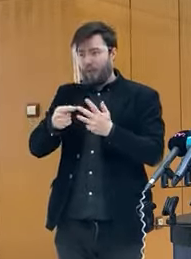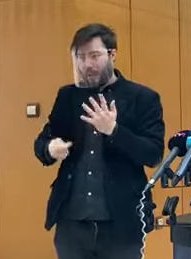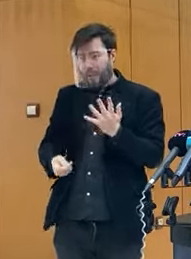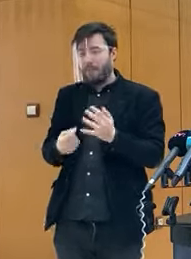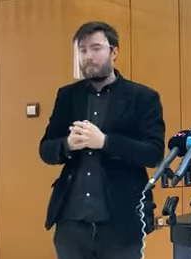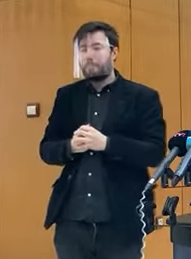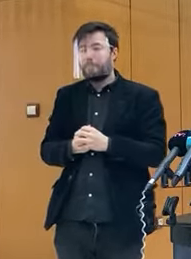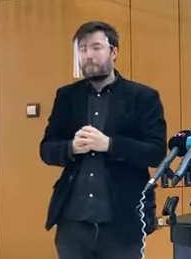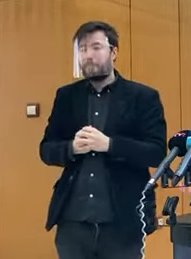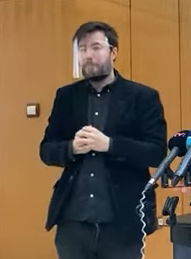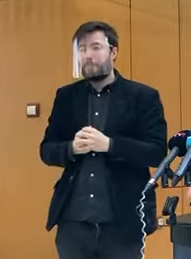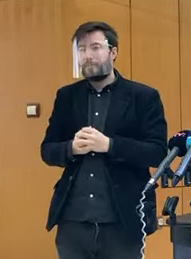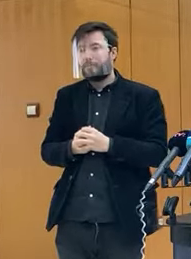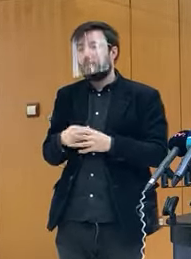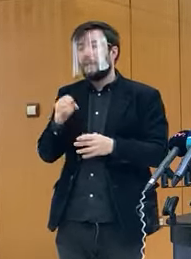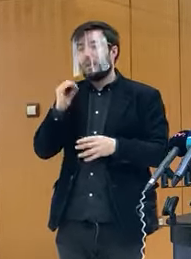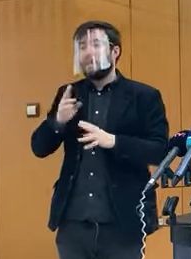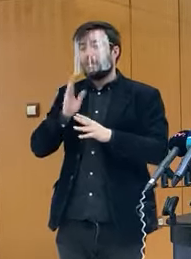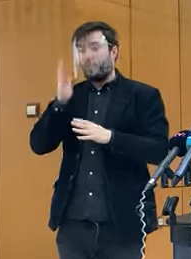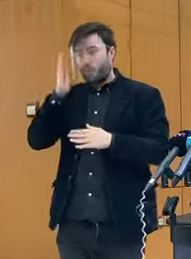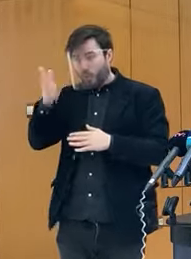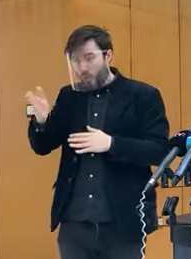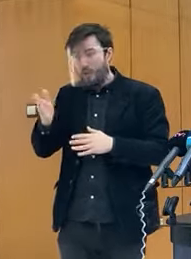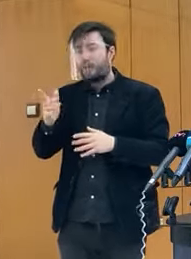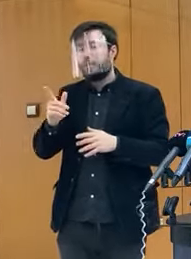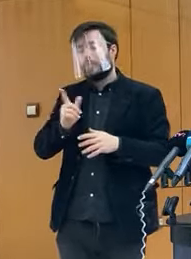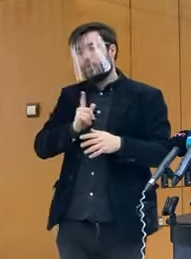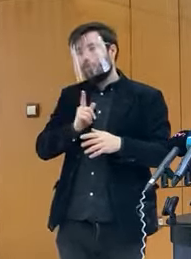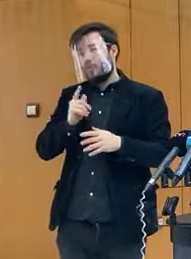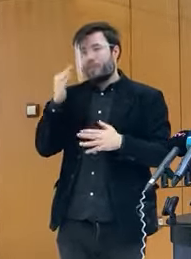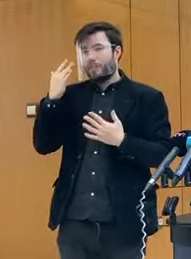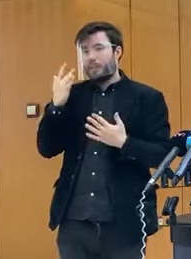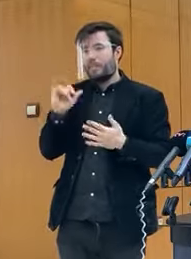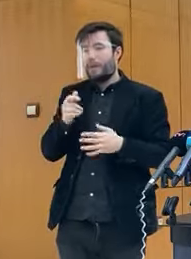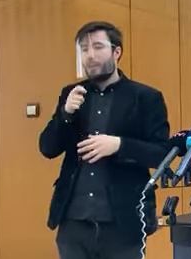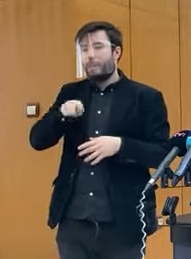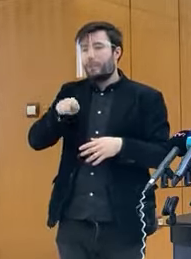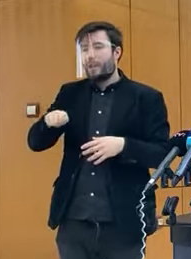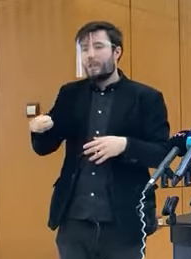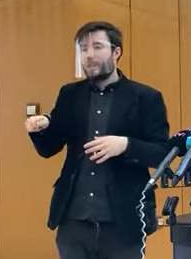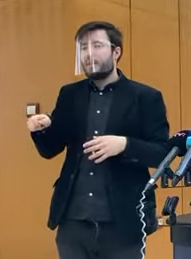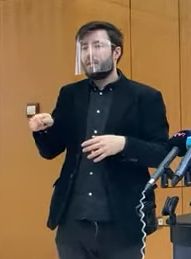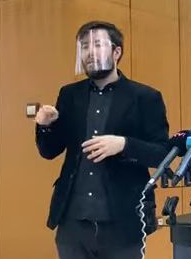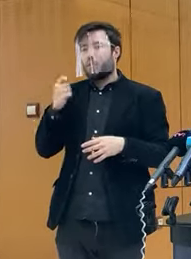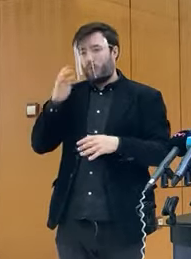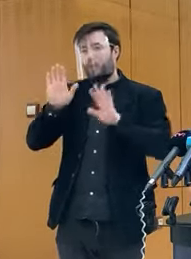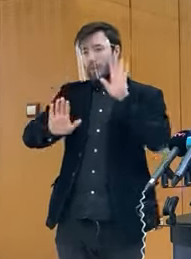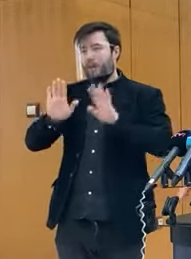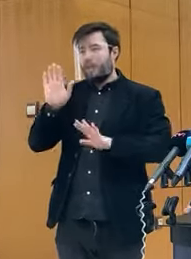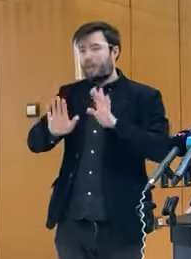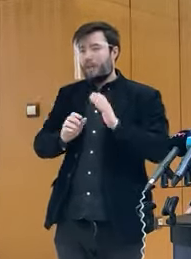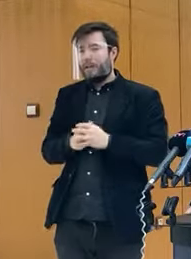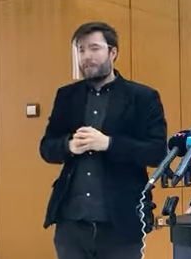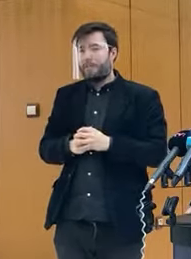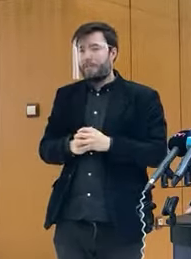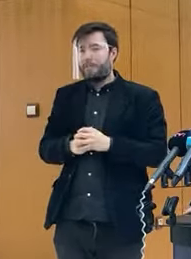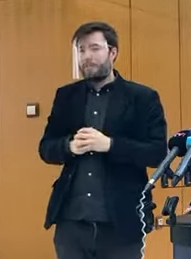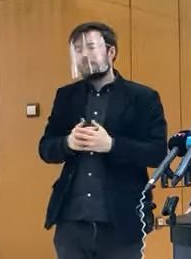a toto, ak bude, tak potom myslím si, že aj poslanci budú hlasovať. Každopádne